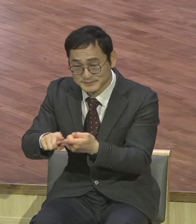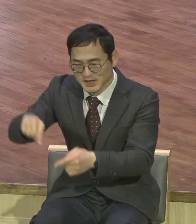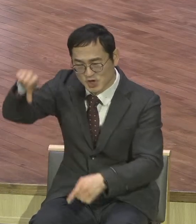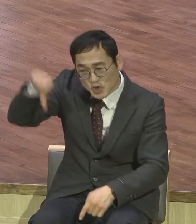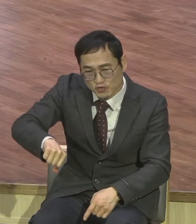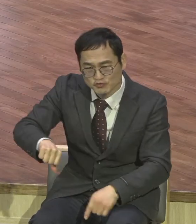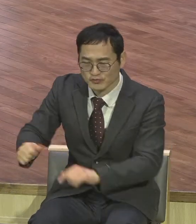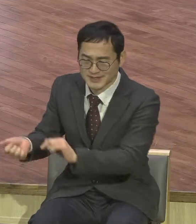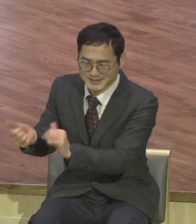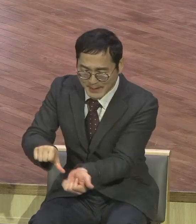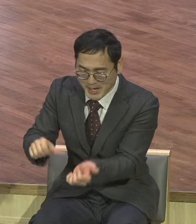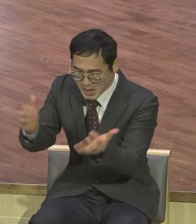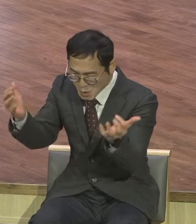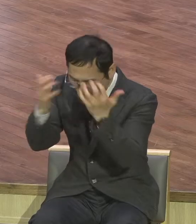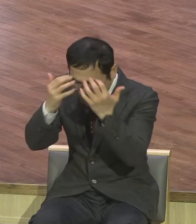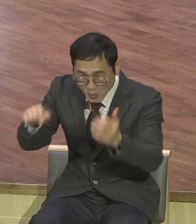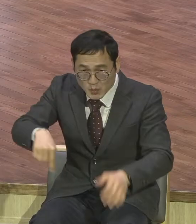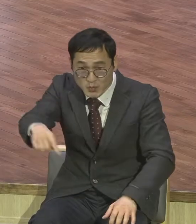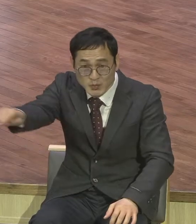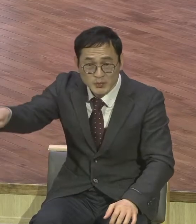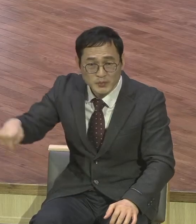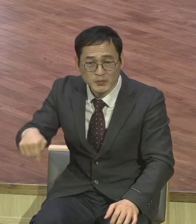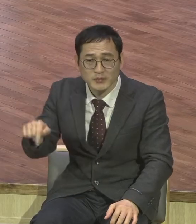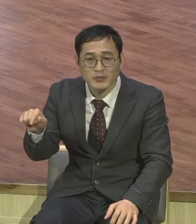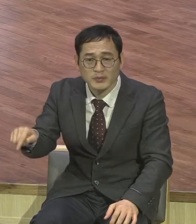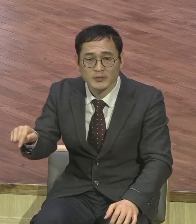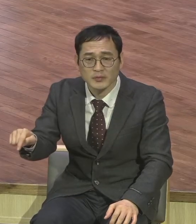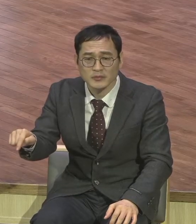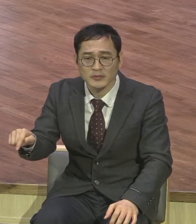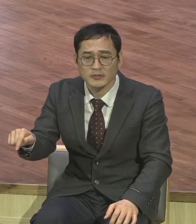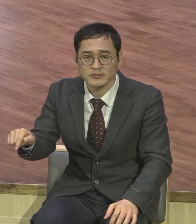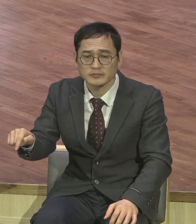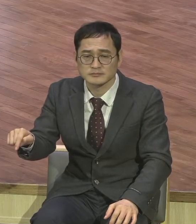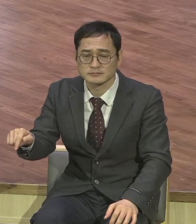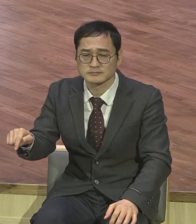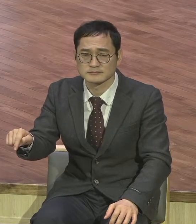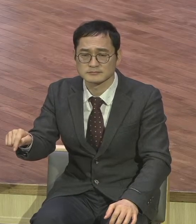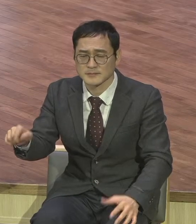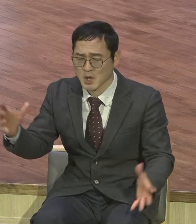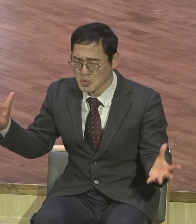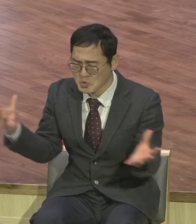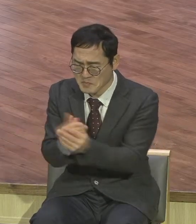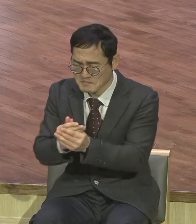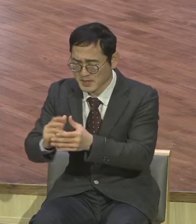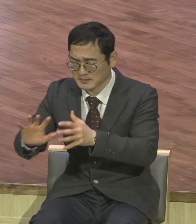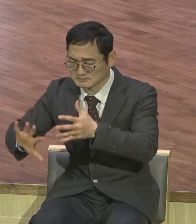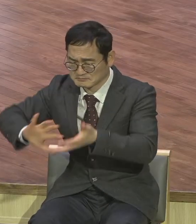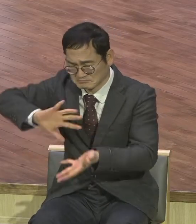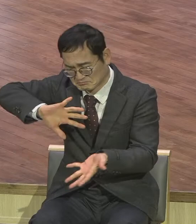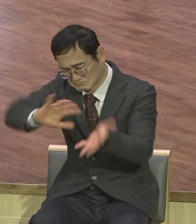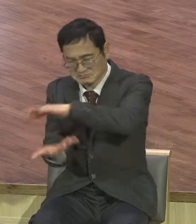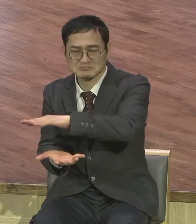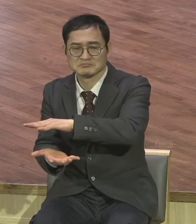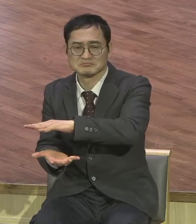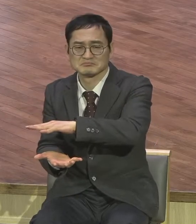고통, 이 문제들을 완벽하게 해결하고 계시는 예수님을 말해라